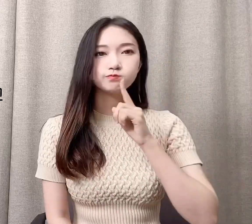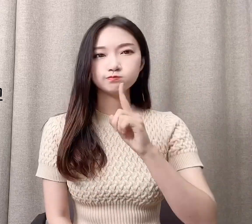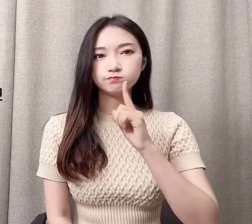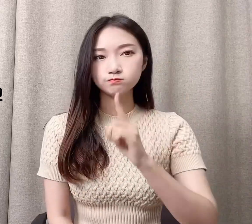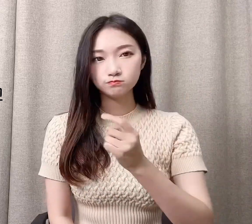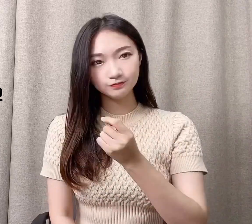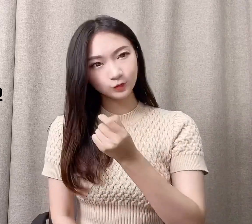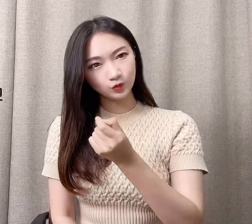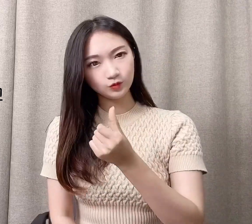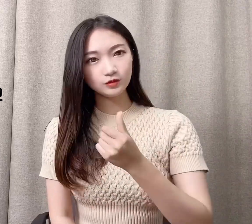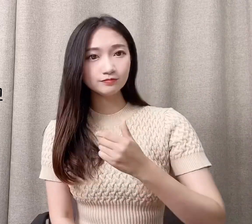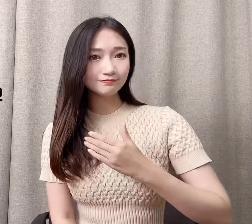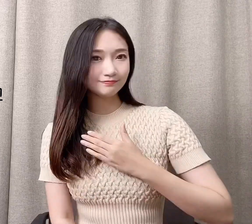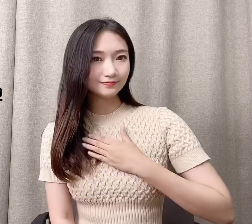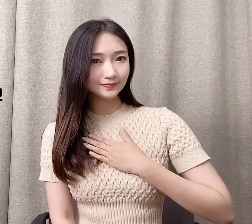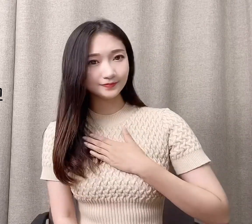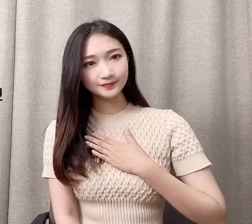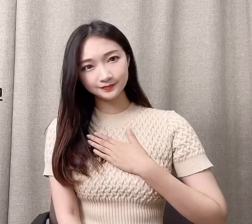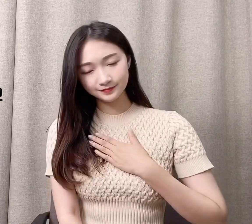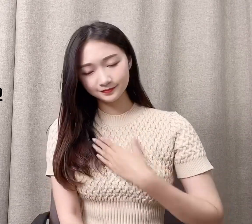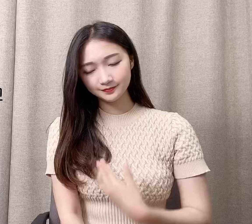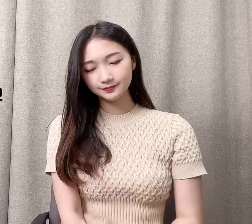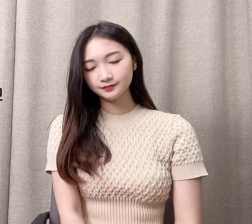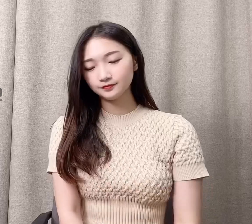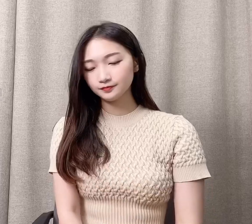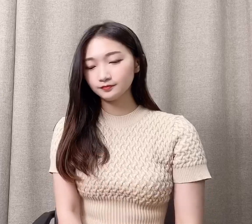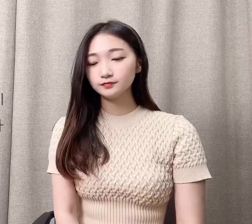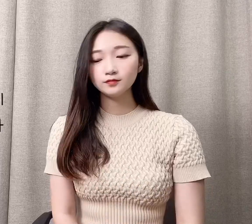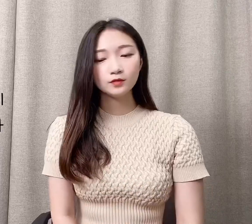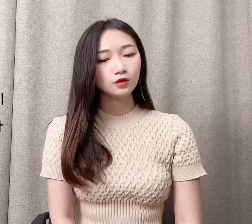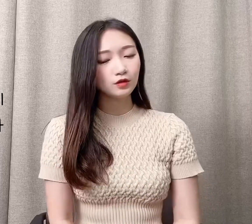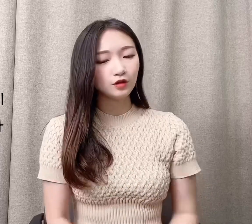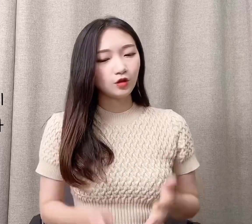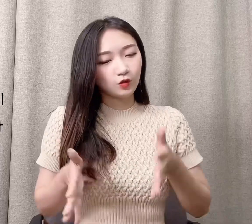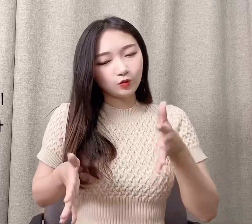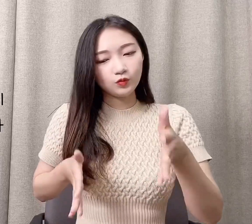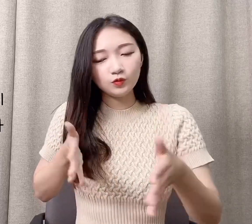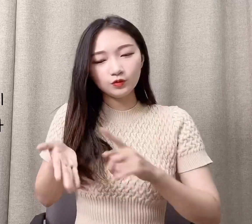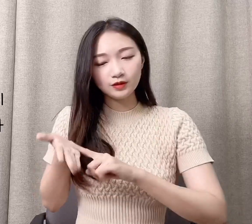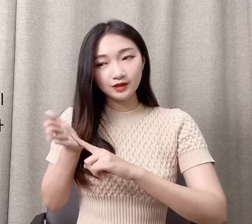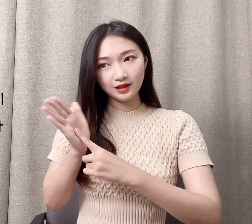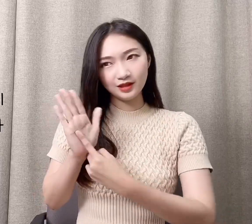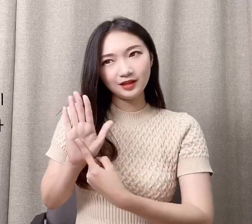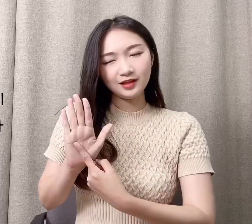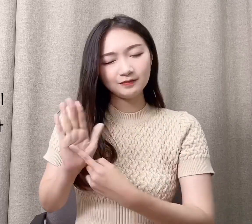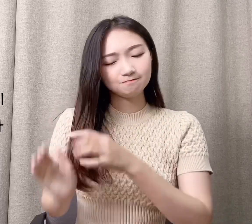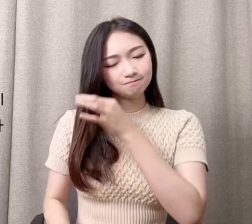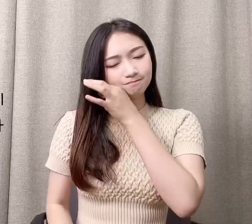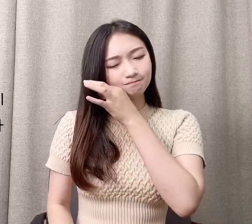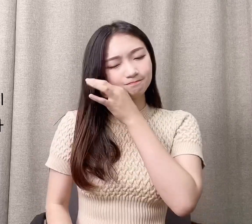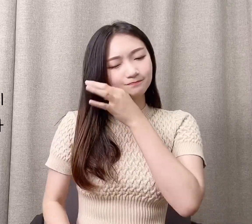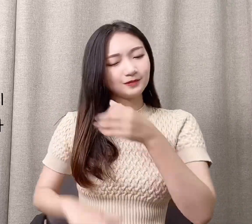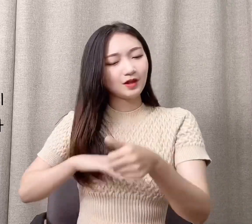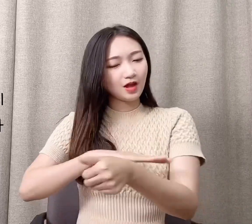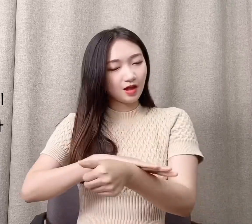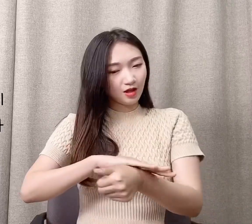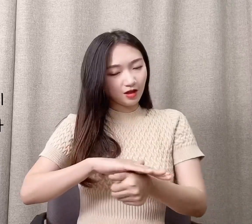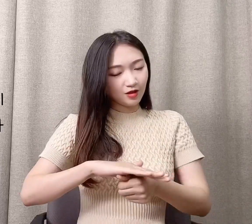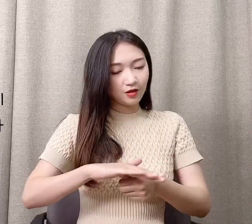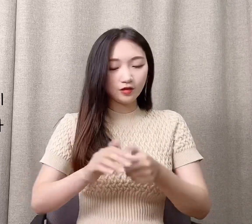말도 없는걸 서툰 표현이 쑥스러워서 괜히